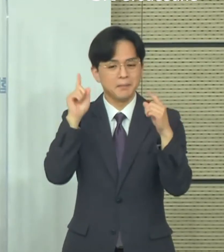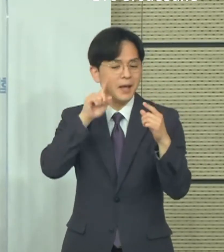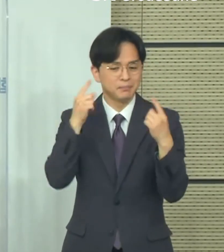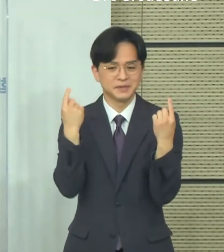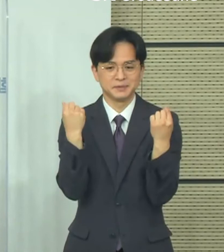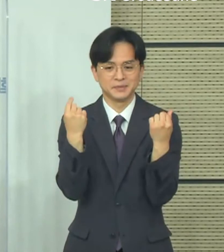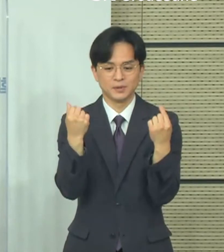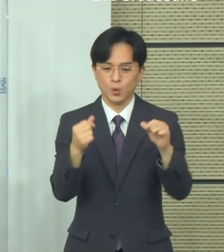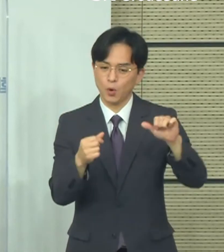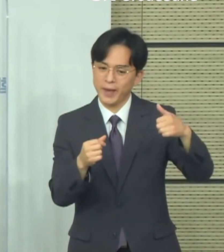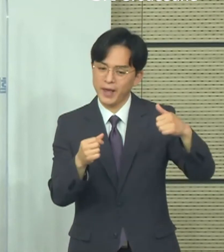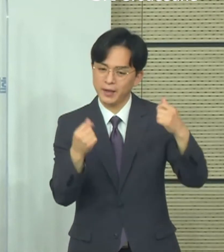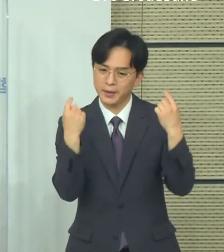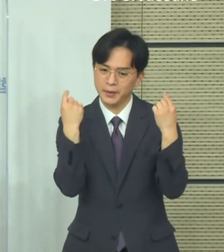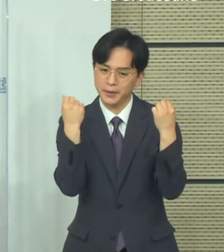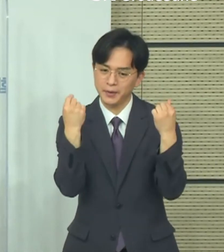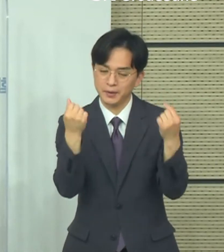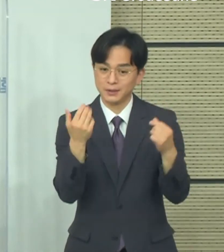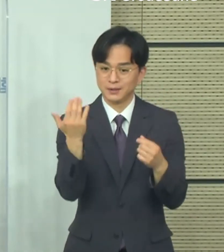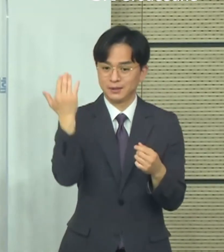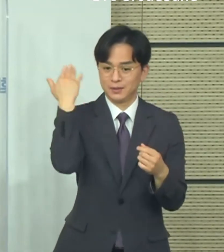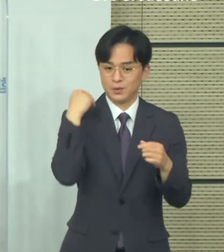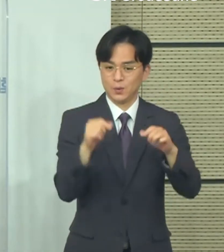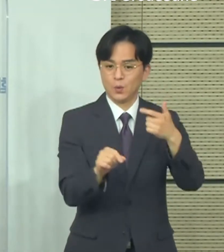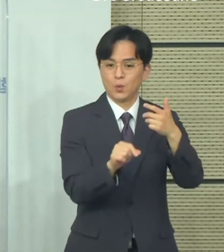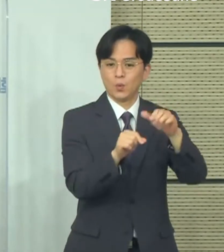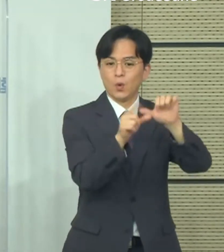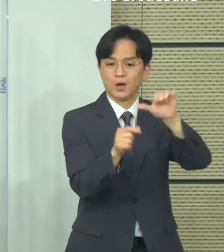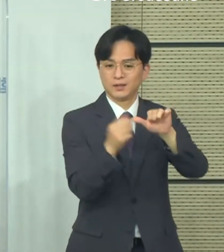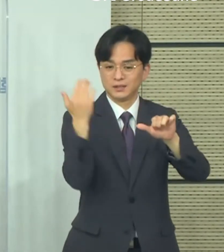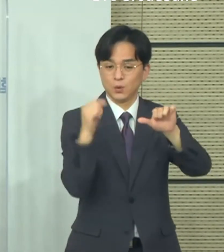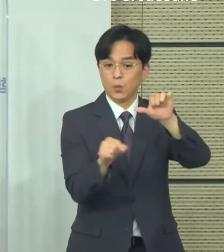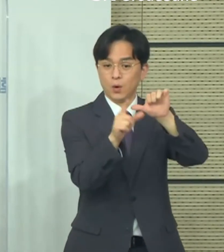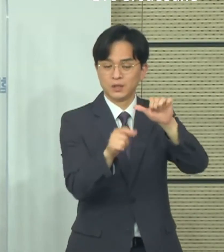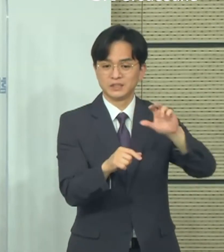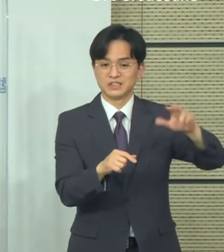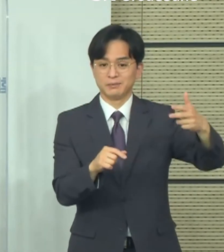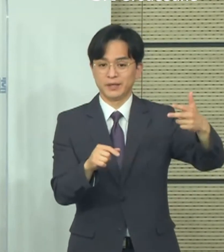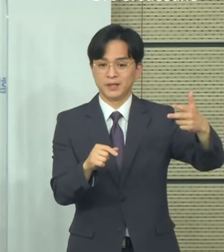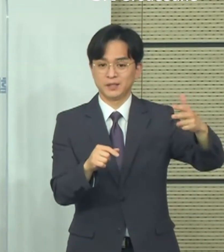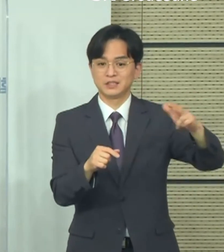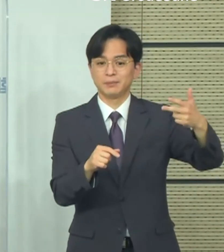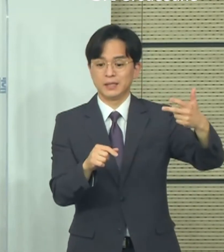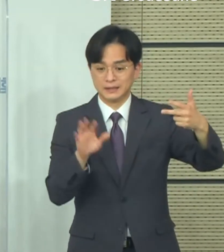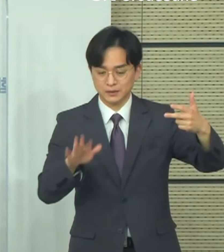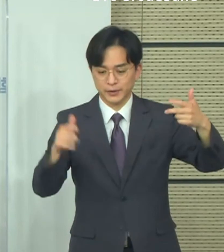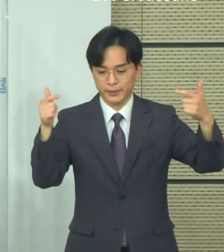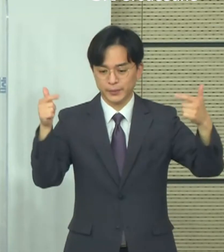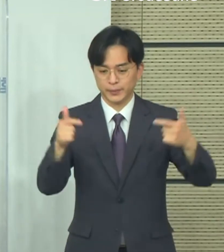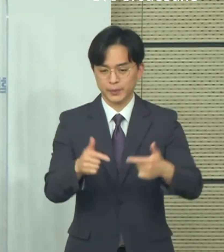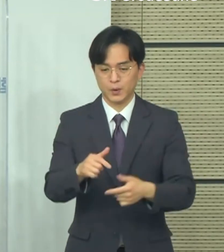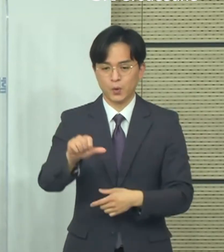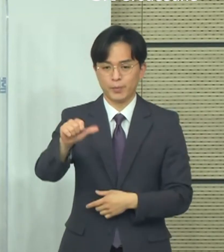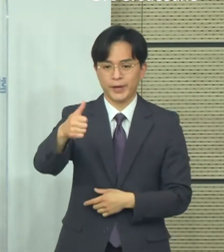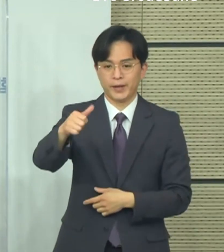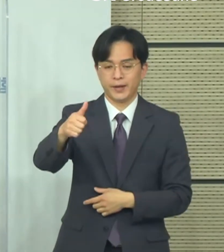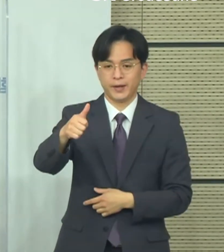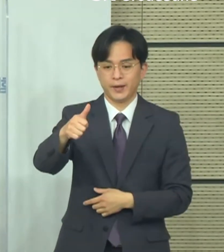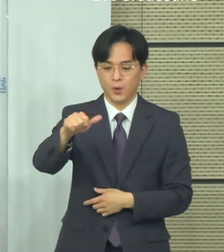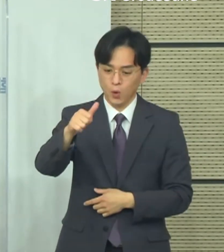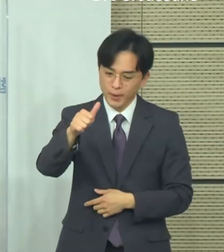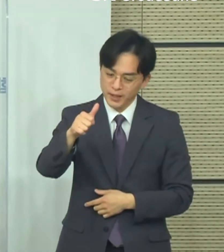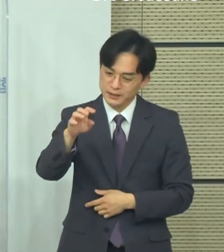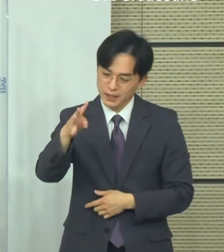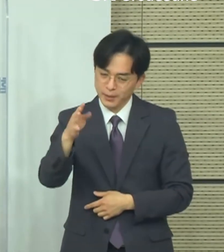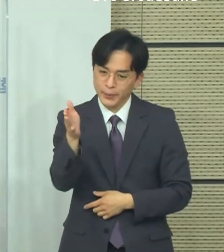700명 수준까지 내려왔던 그런 환자 수가 지금 현재는 500명 수준에서 지금 현재 관리가